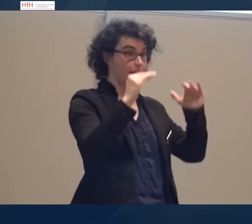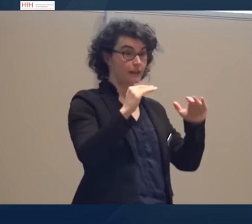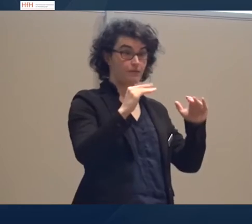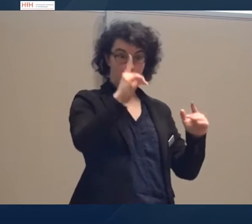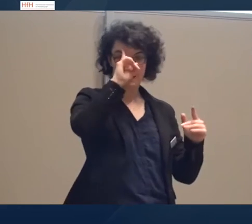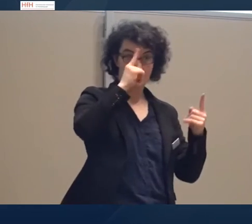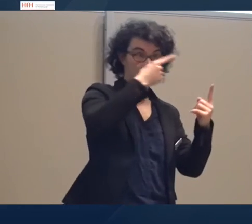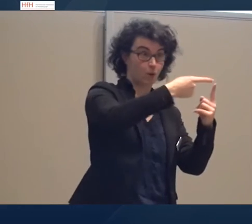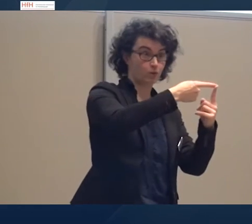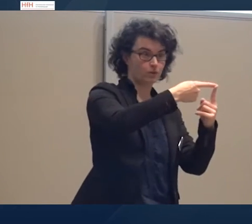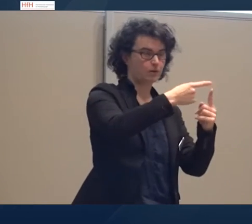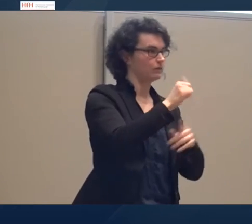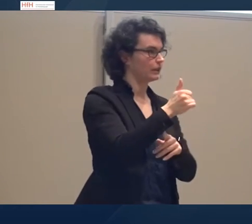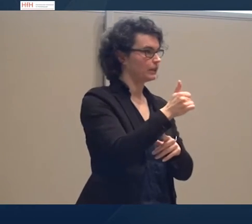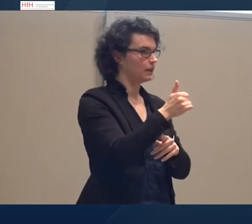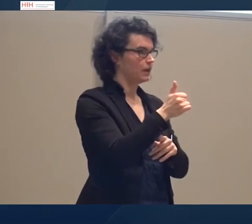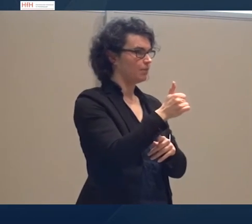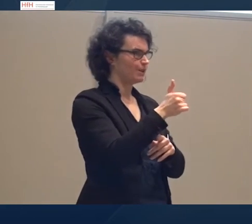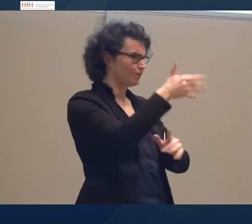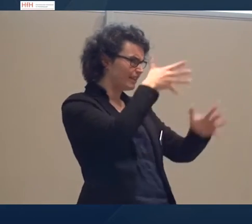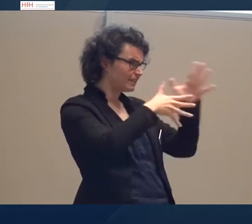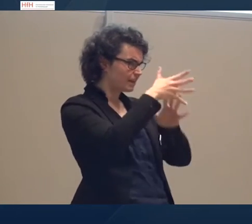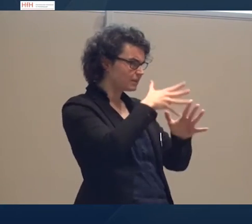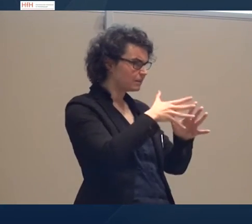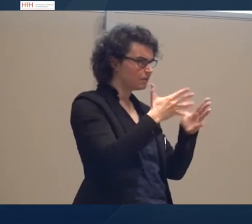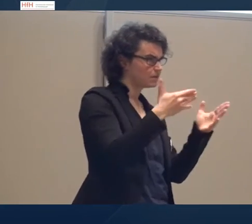richtig. Sieht man, erfährt man einen Text auch von einer Absicht. Was will der Text von mir?